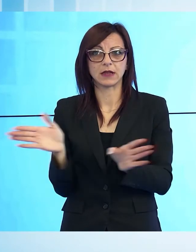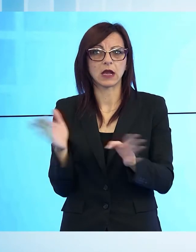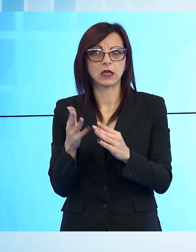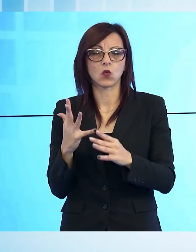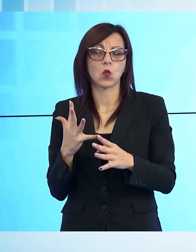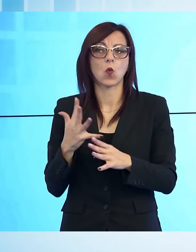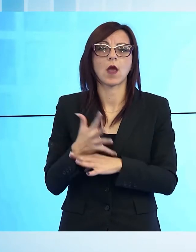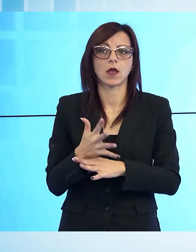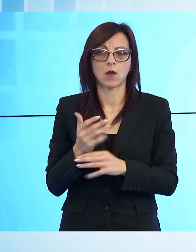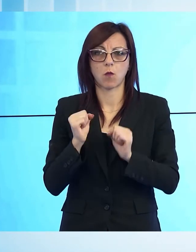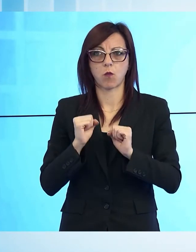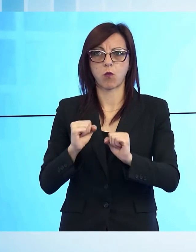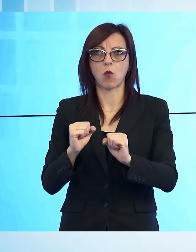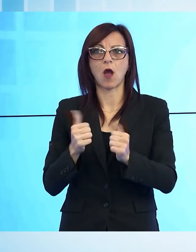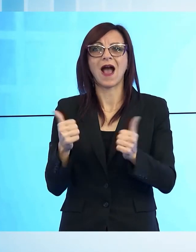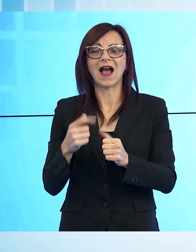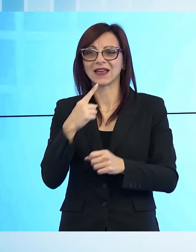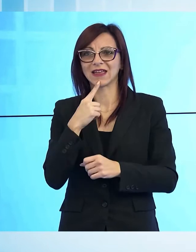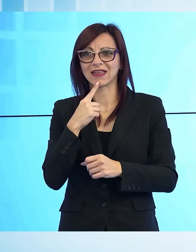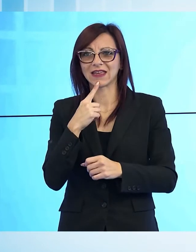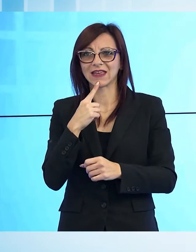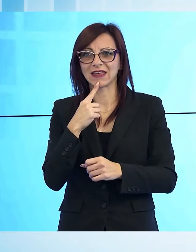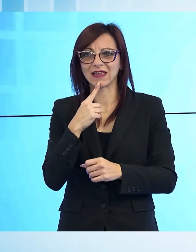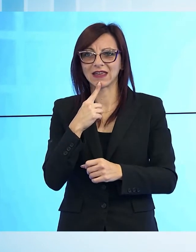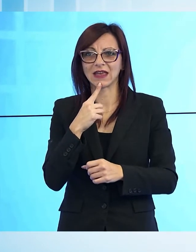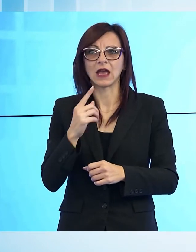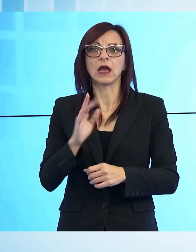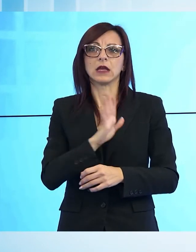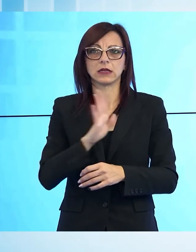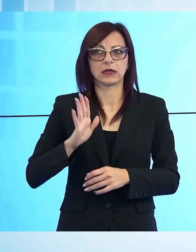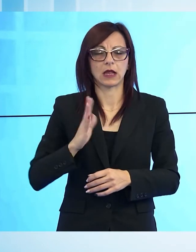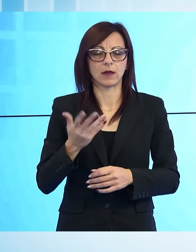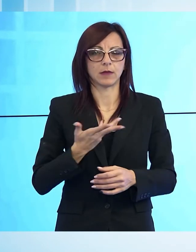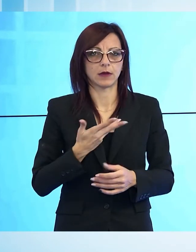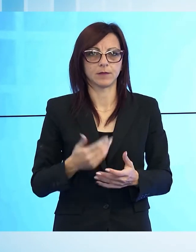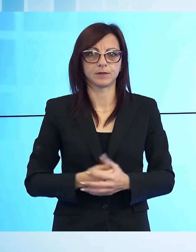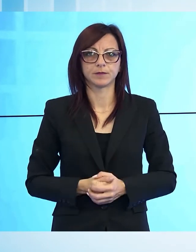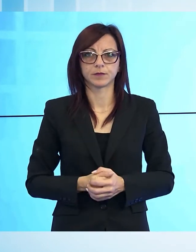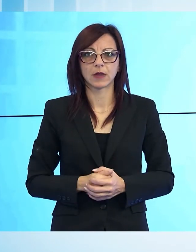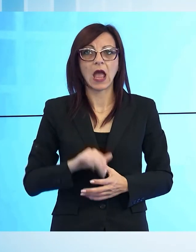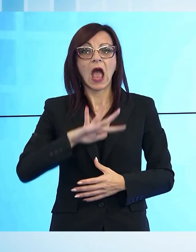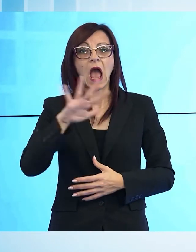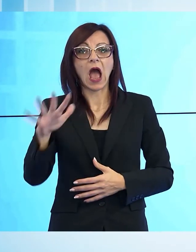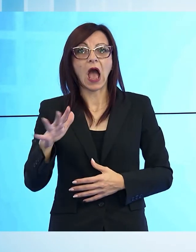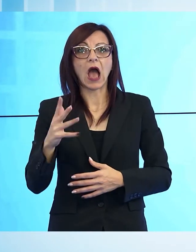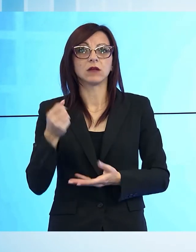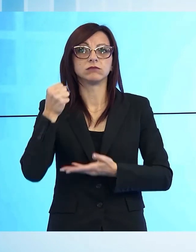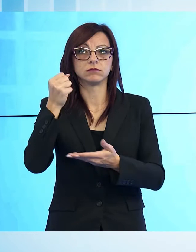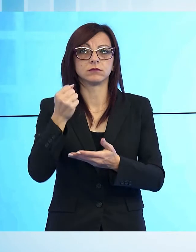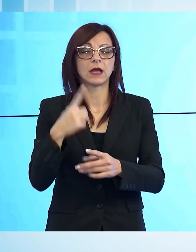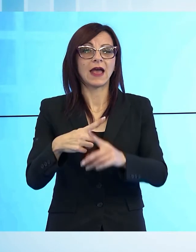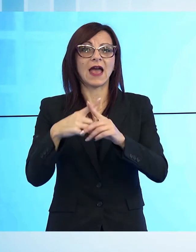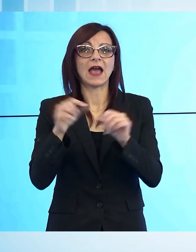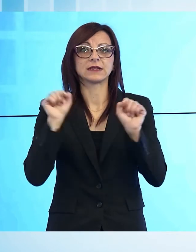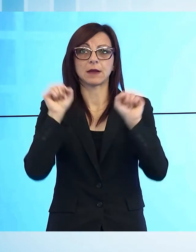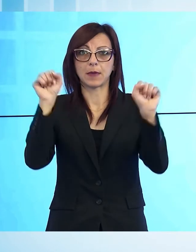delle persone anche con ridotta capacità motoria. L'altro è il recupero della vecchia palestra delle ex scuole elementari di Fornaci